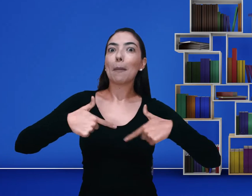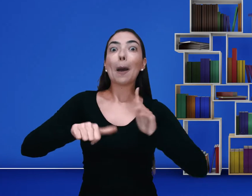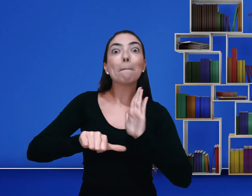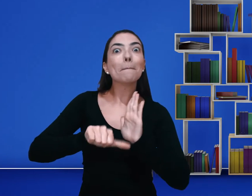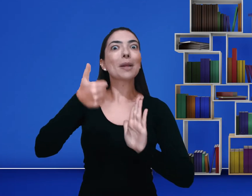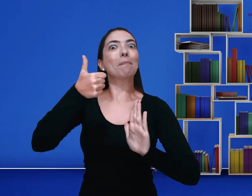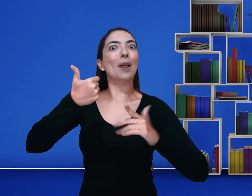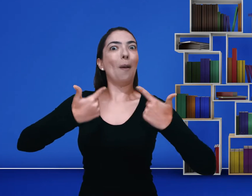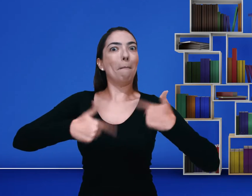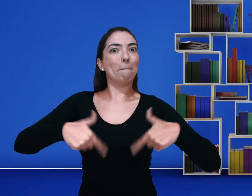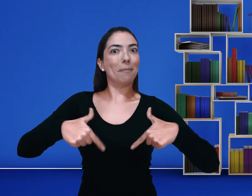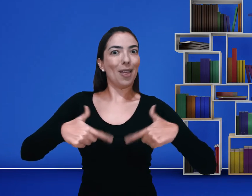meu primeiro emprego.